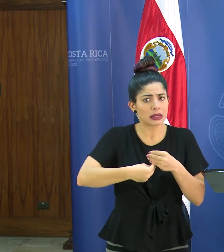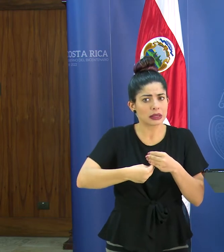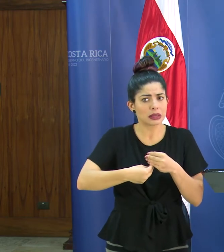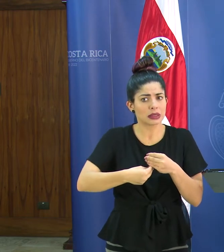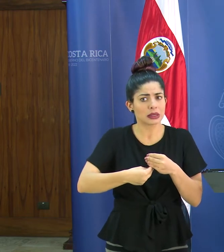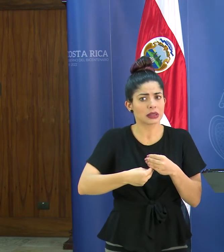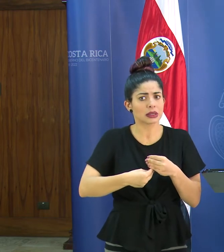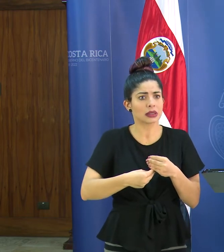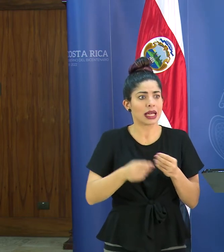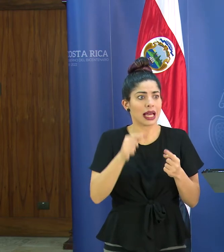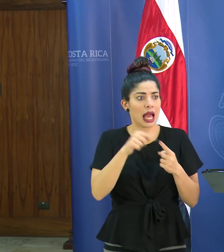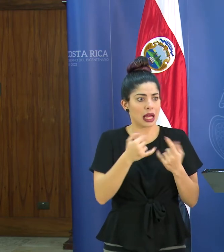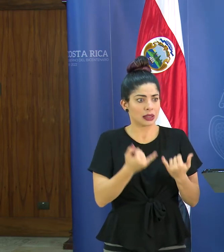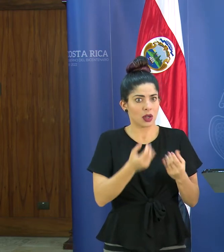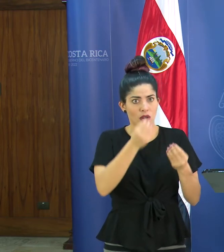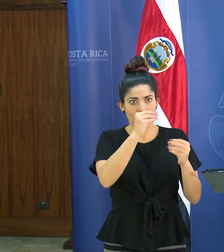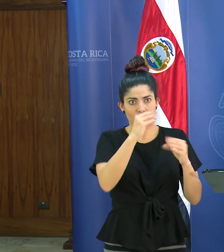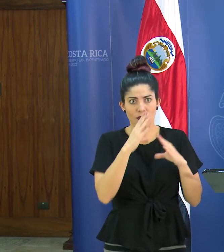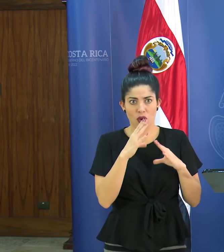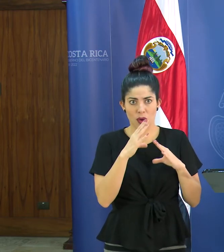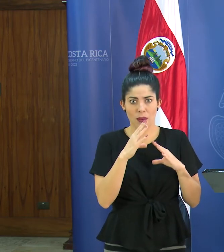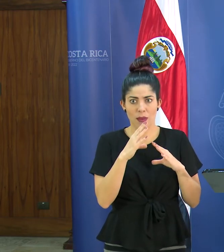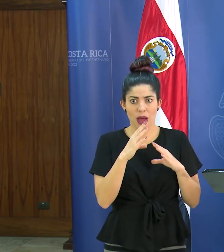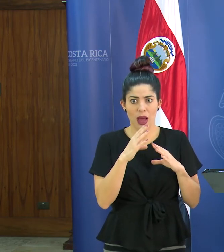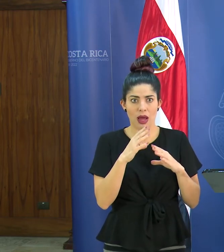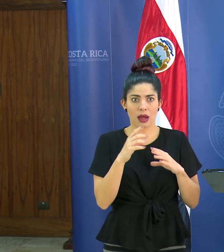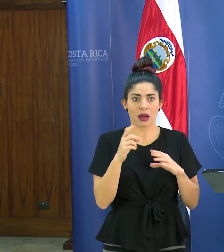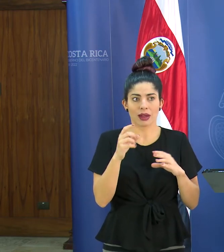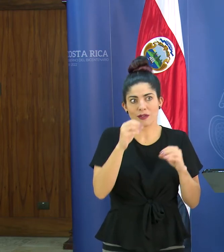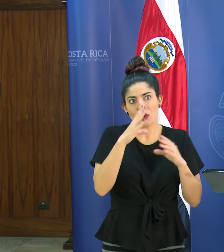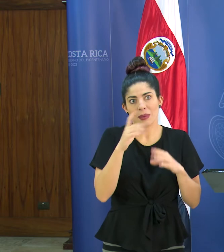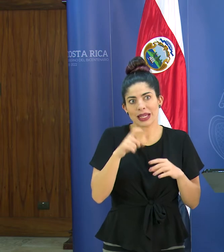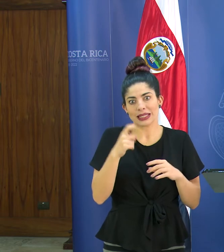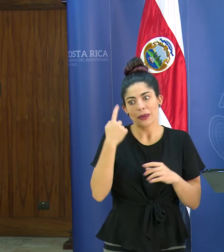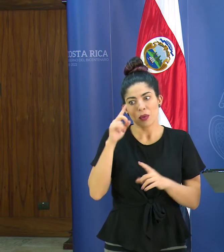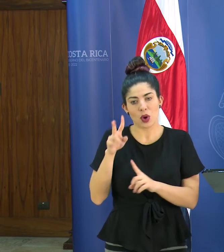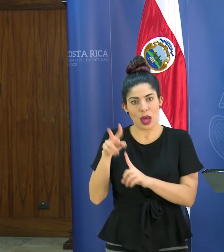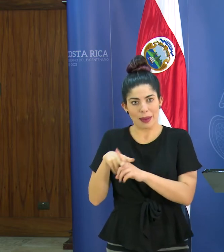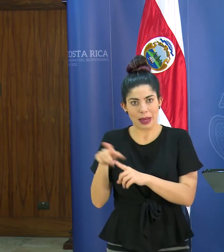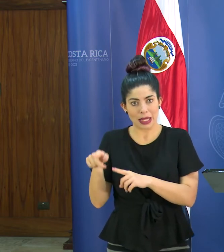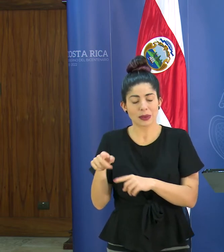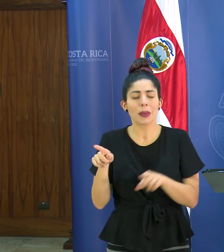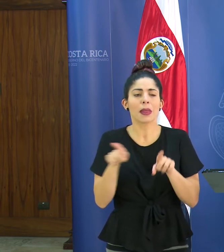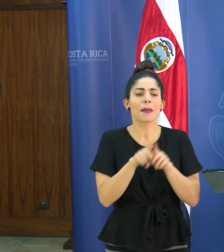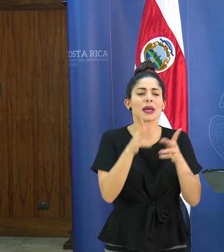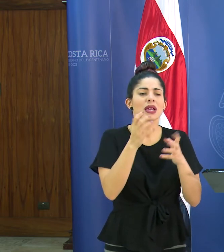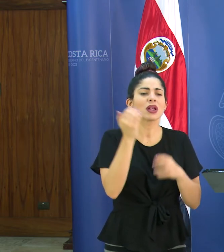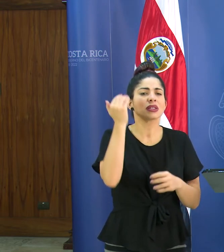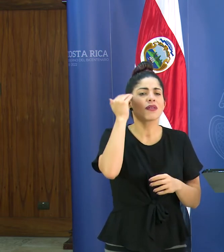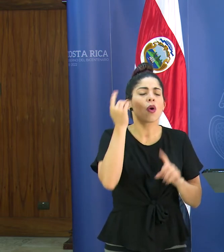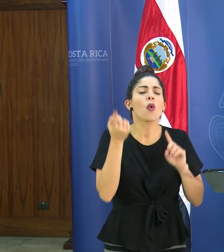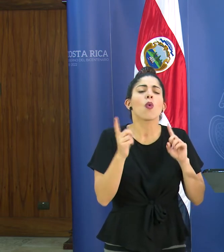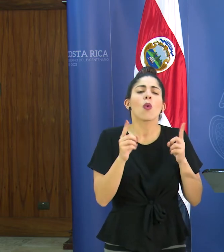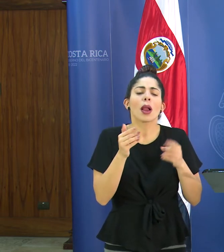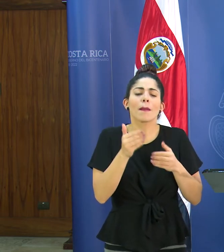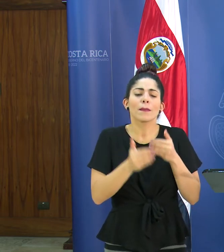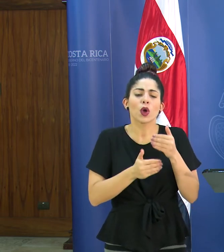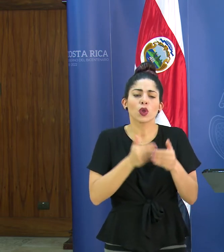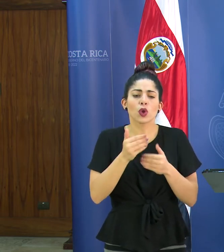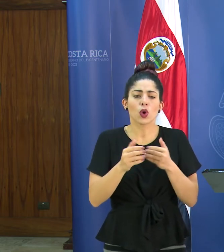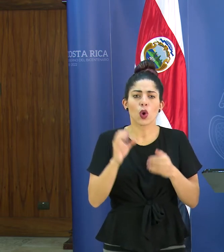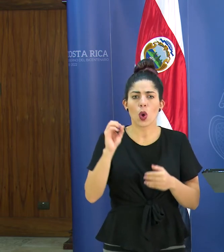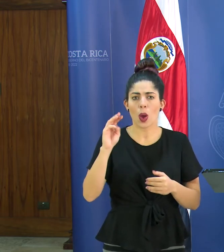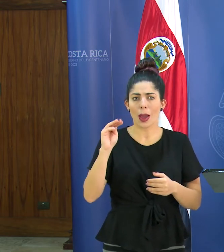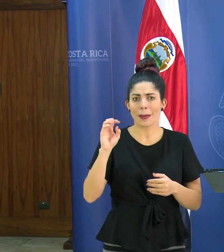lo informan en este momento de manera necesaria por la medida que se está tomando Además quisiera saber cuál es el protocolo establecido por la